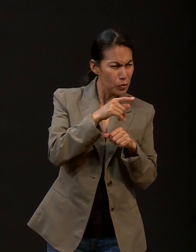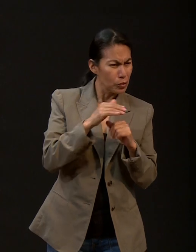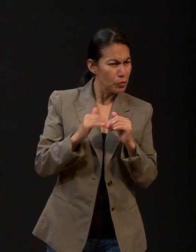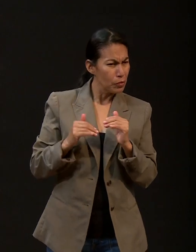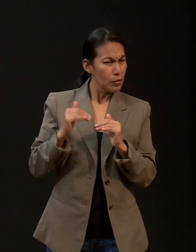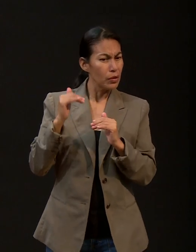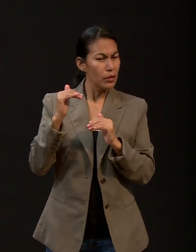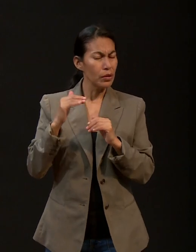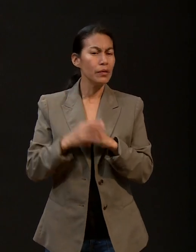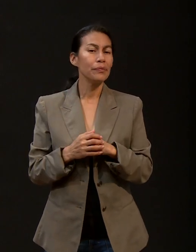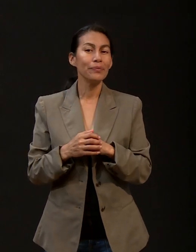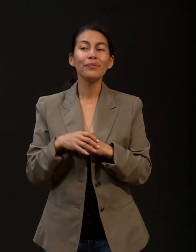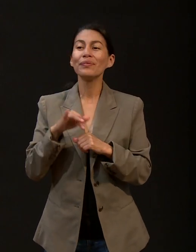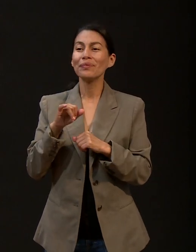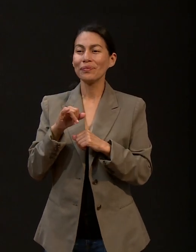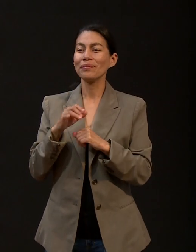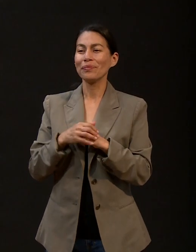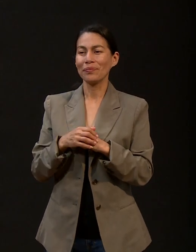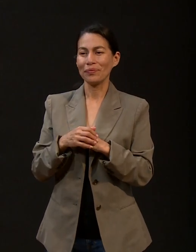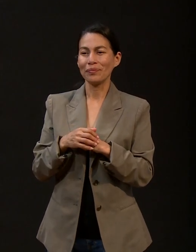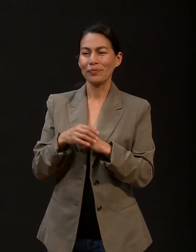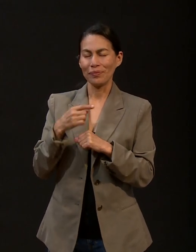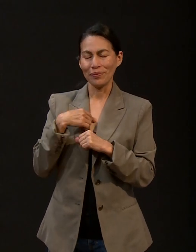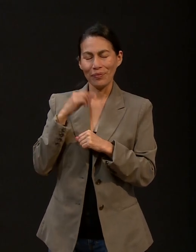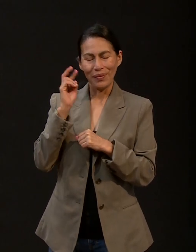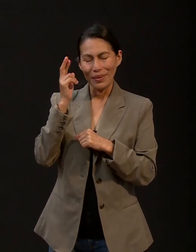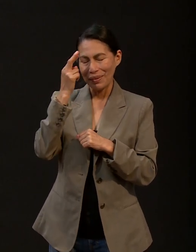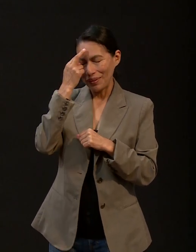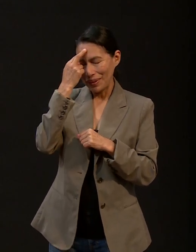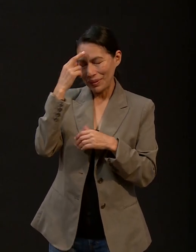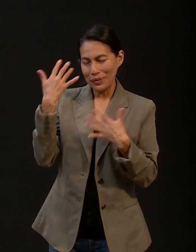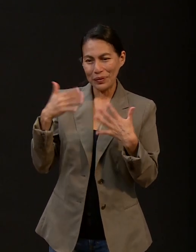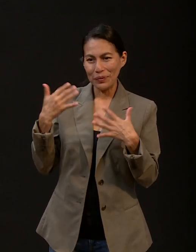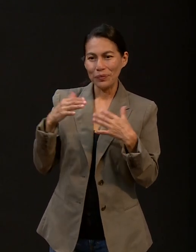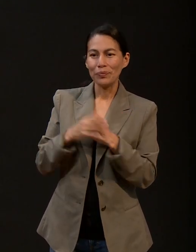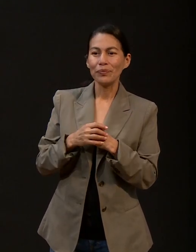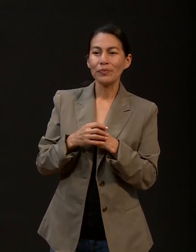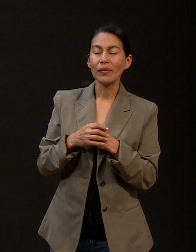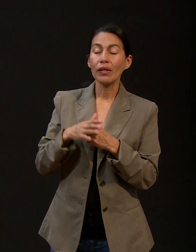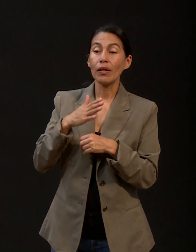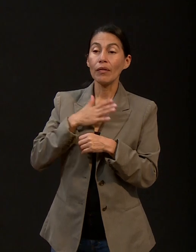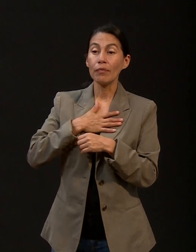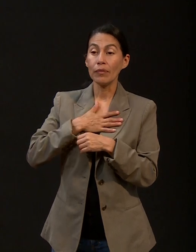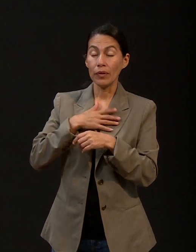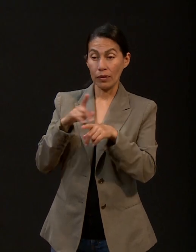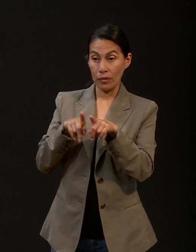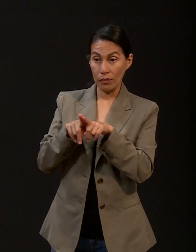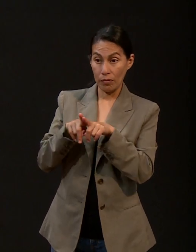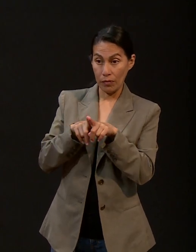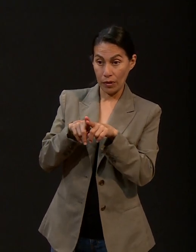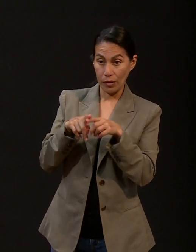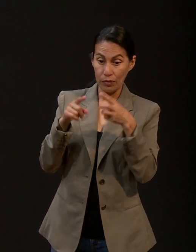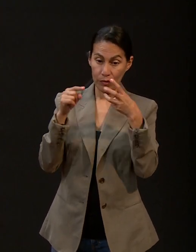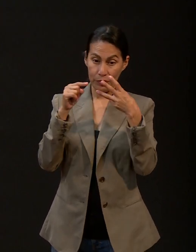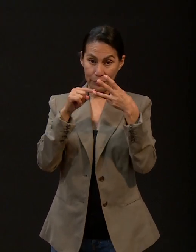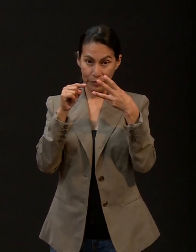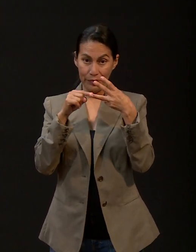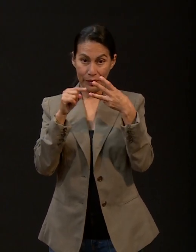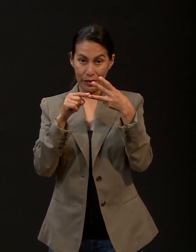edad contigo. Cuéntanos. Sí, en esta imagen la recuerdo muy bien porque fue el día que nació mi hermano más pequeño, Rudy.